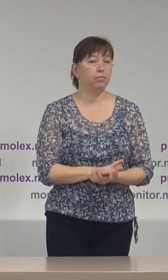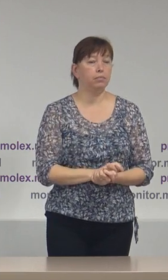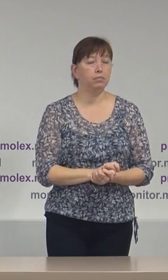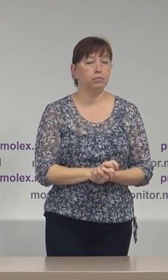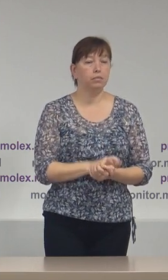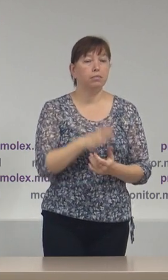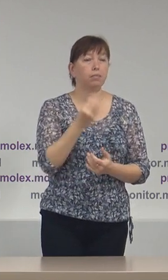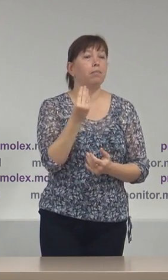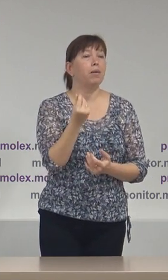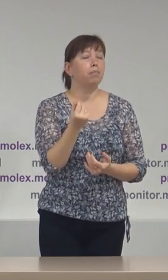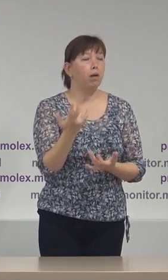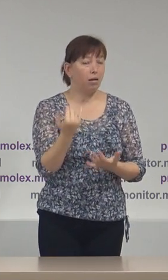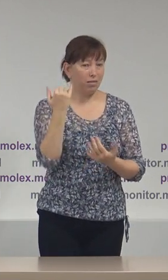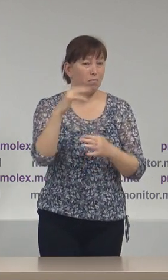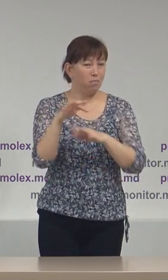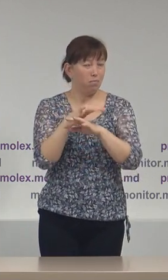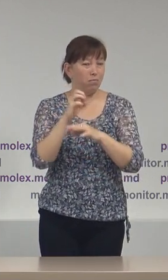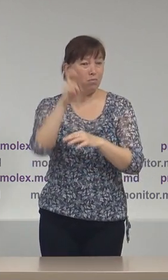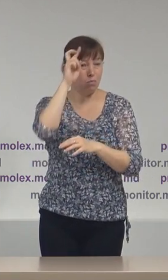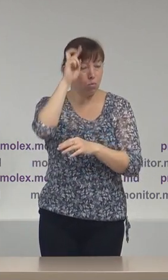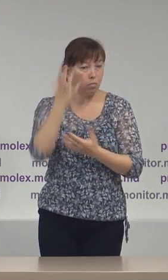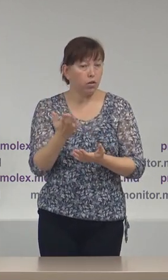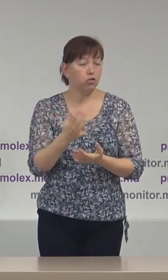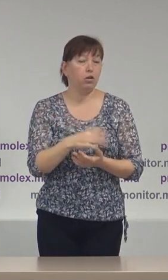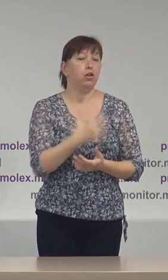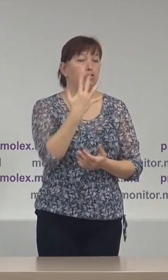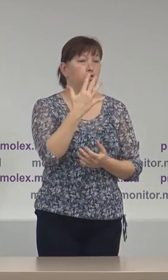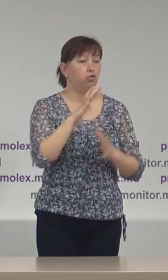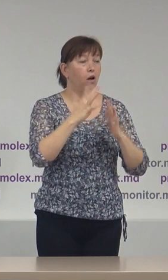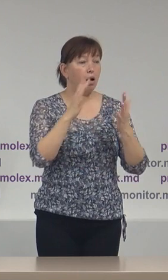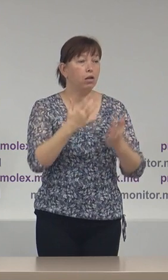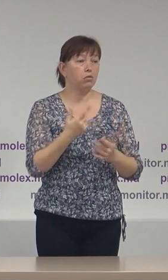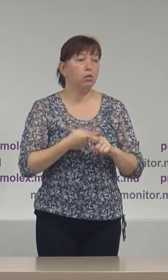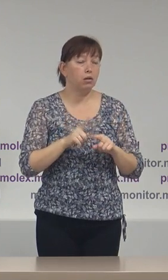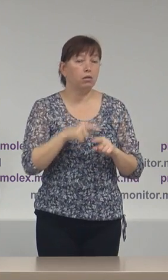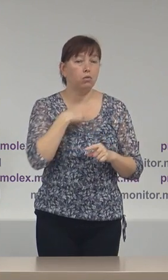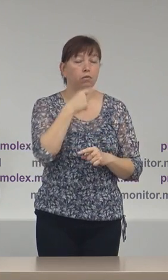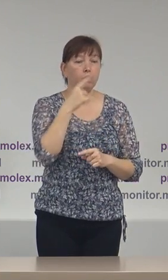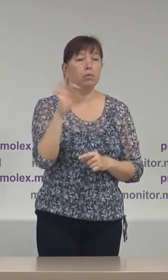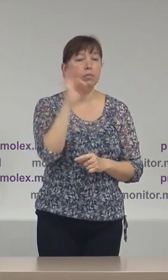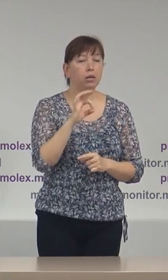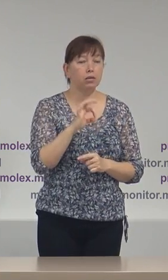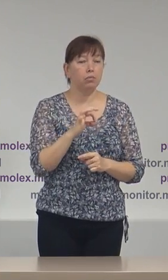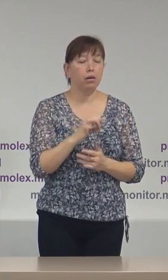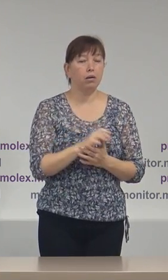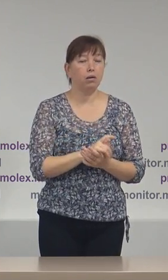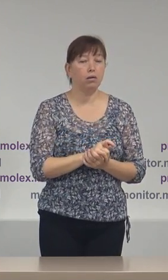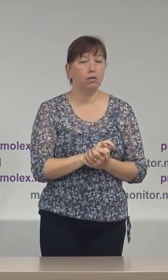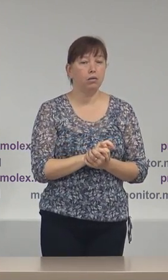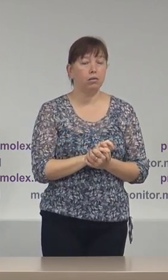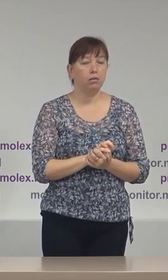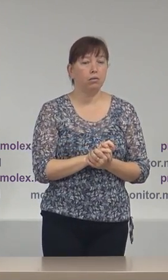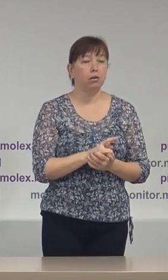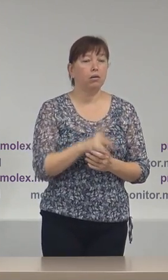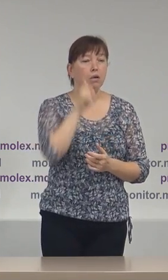pe bani publici, în toate 5 cazuri fiind vorba de asumarea meritelor decât